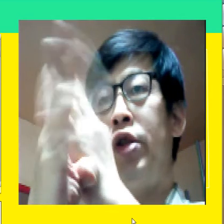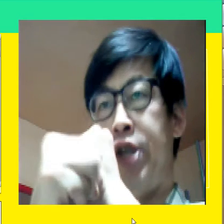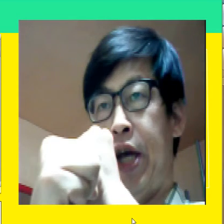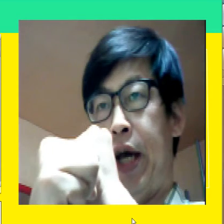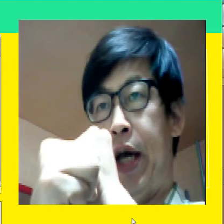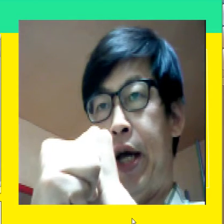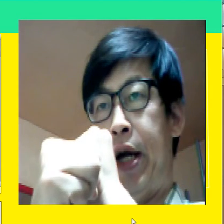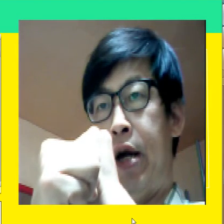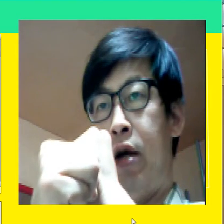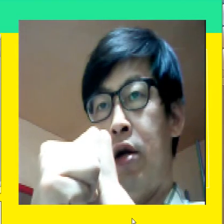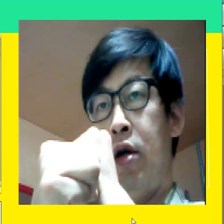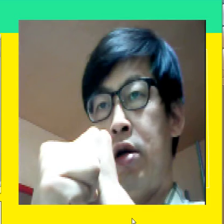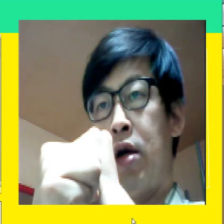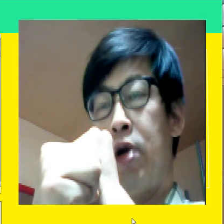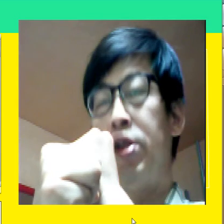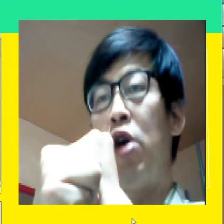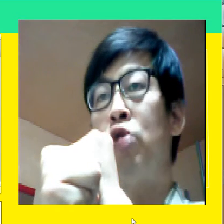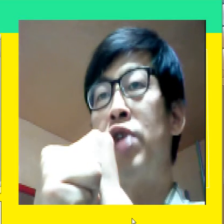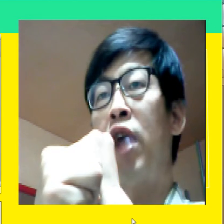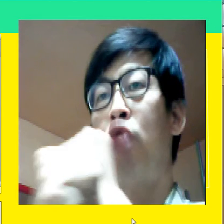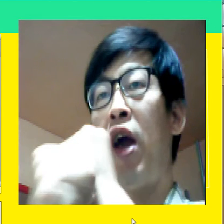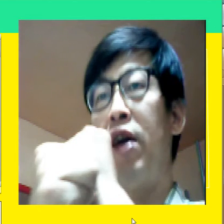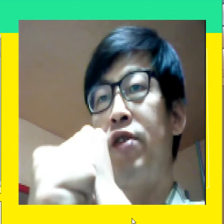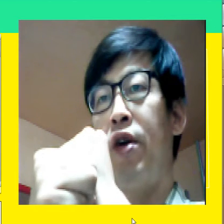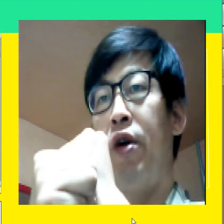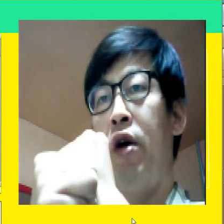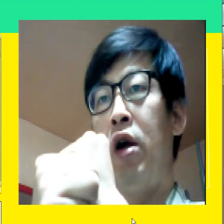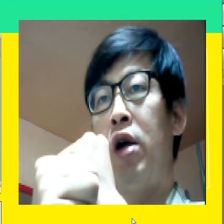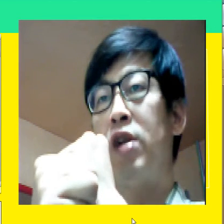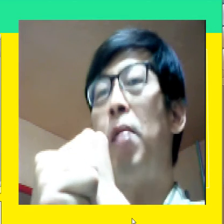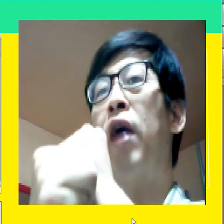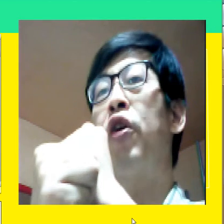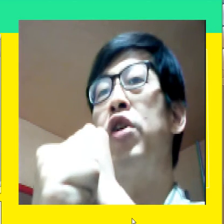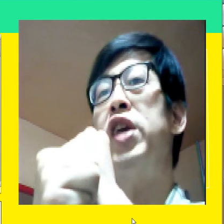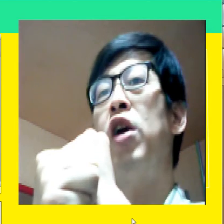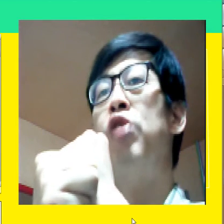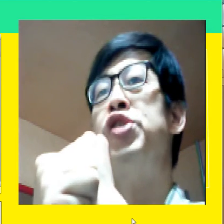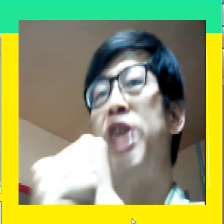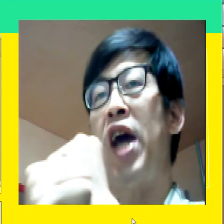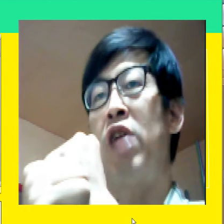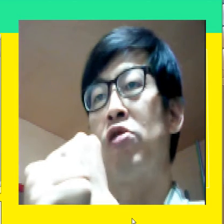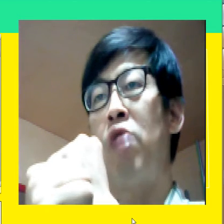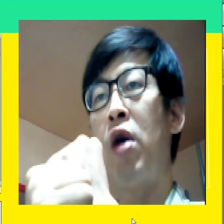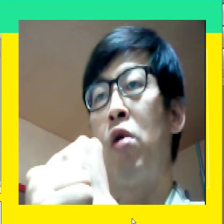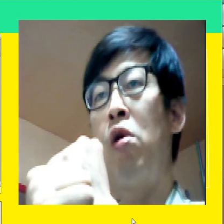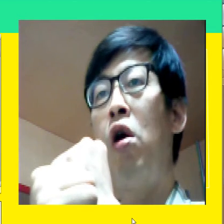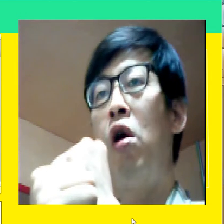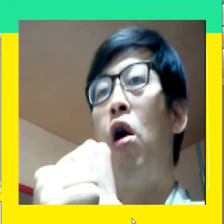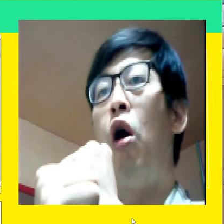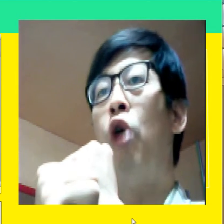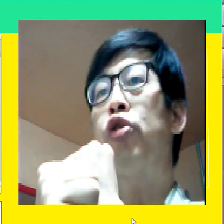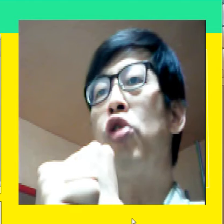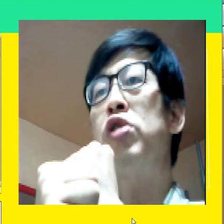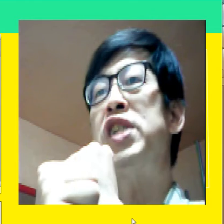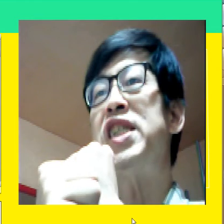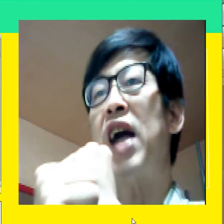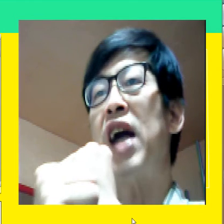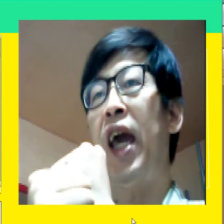언제 근데 언제가 두 개가 있어요 그냥 막연히 언제 하는 거하고 어떤 시각에